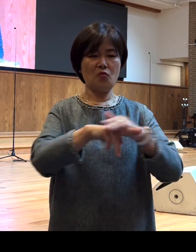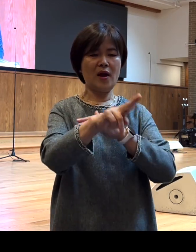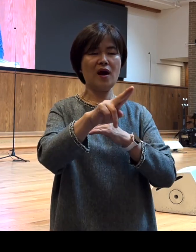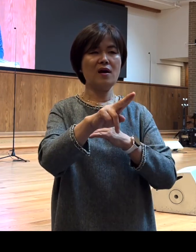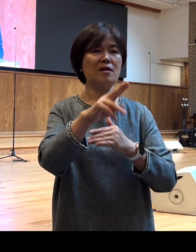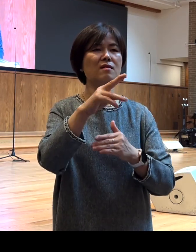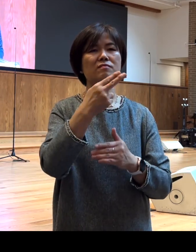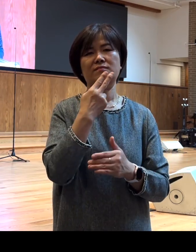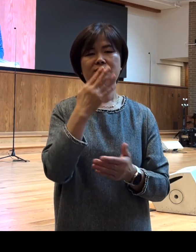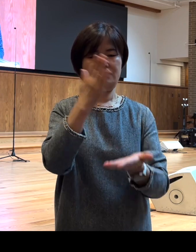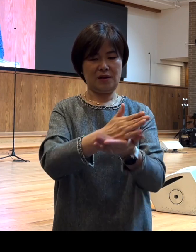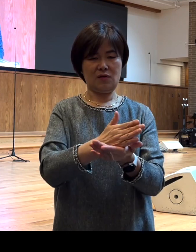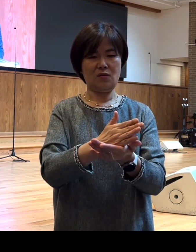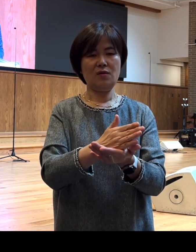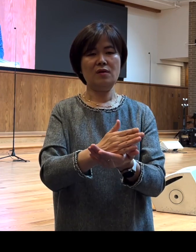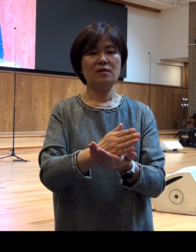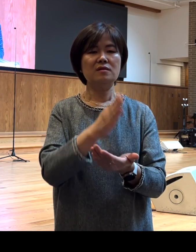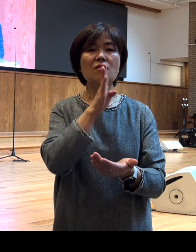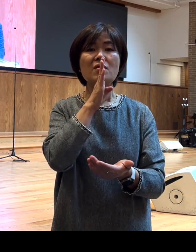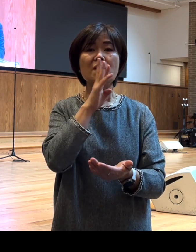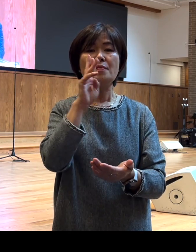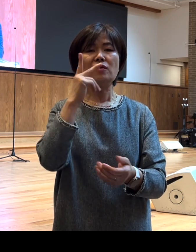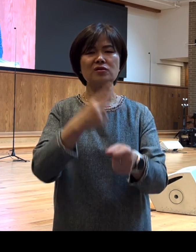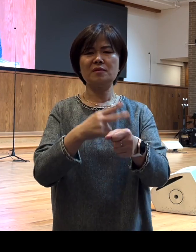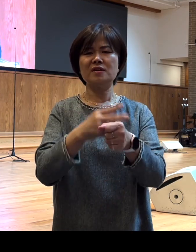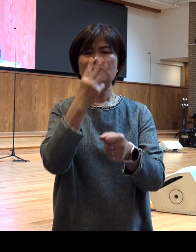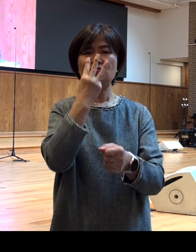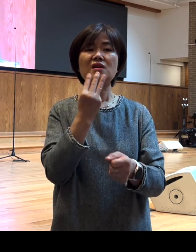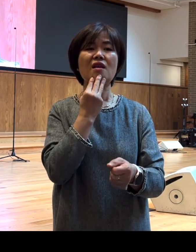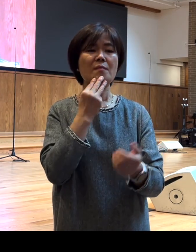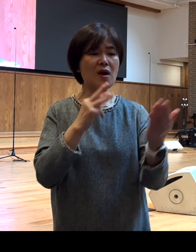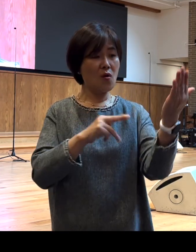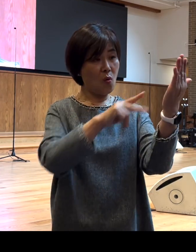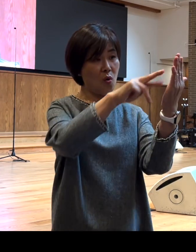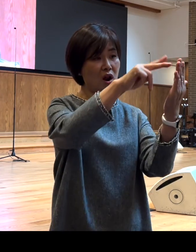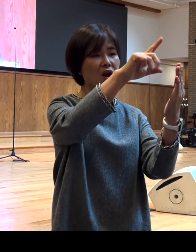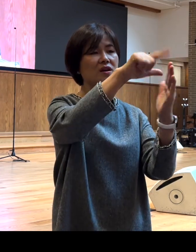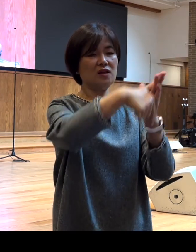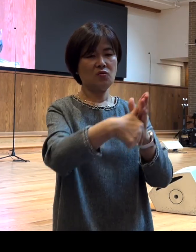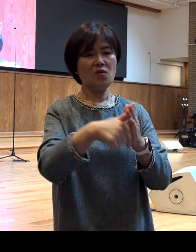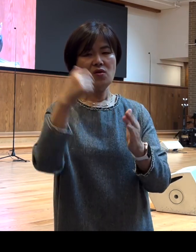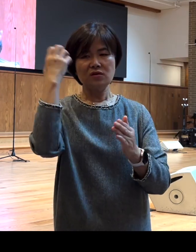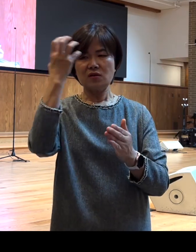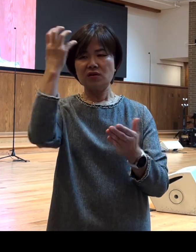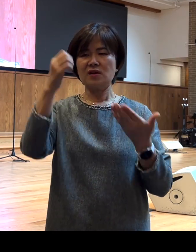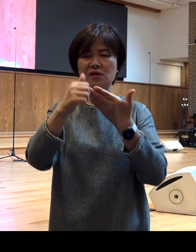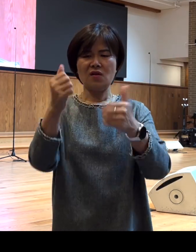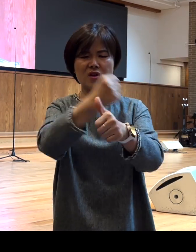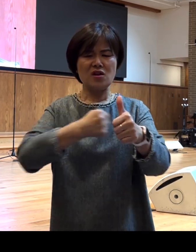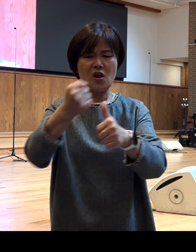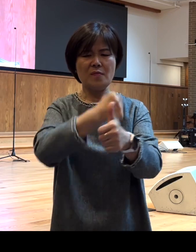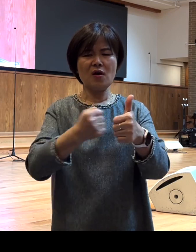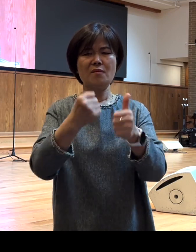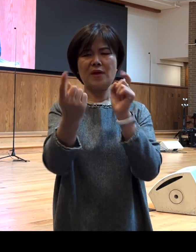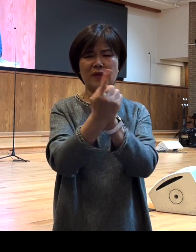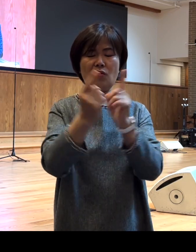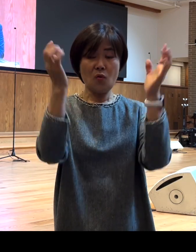그럼 그렇지 않습니다 바울은 예루살렘에 올라갈 때도 성령께서 결박을 당하고 고난당할 것이라는